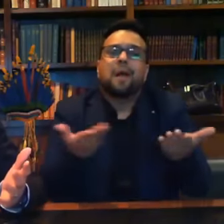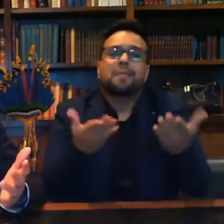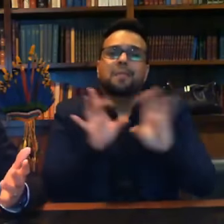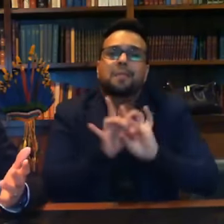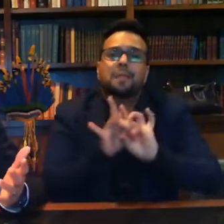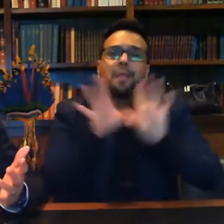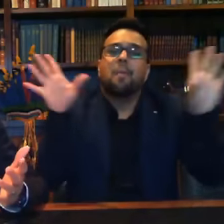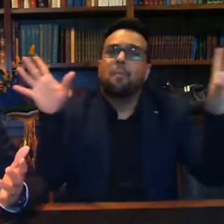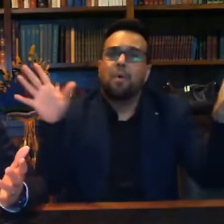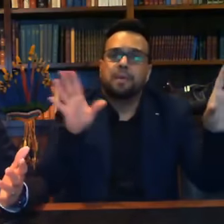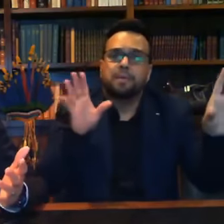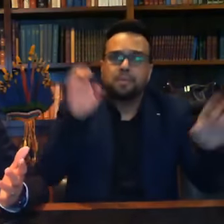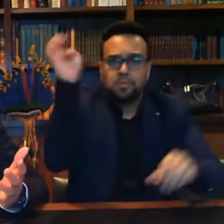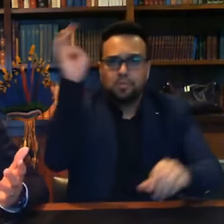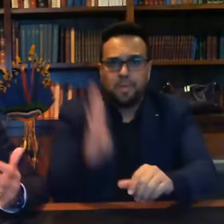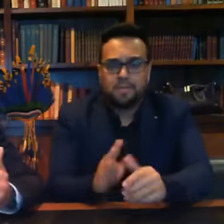Brasil?